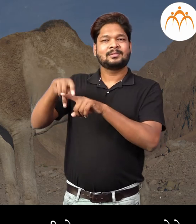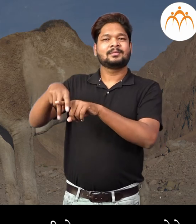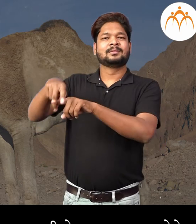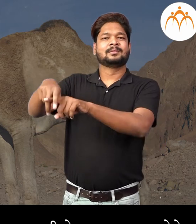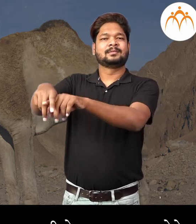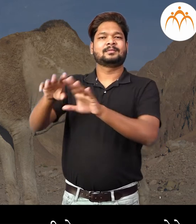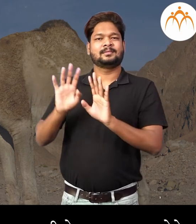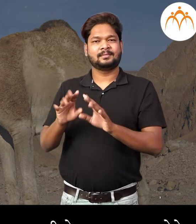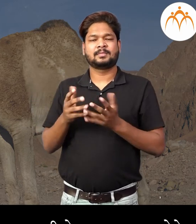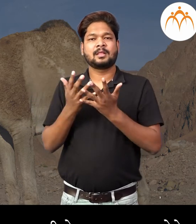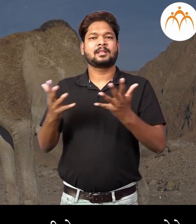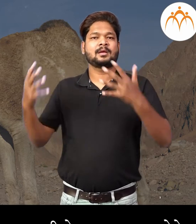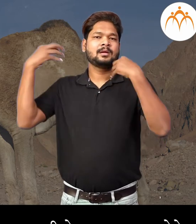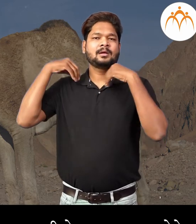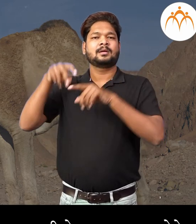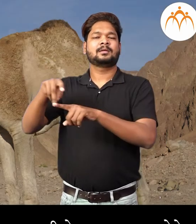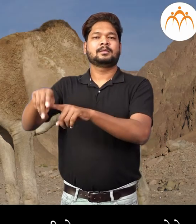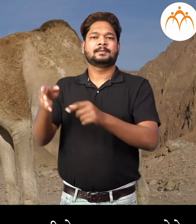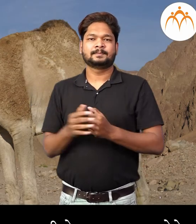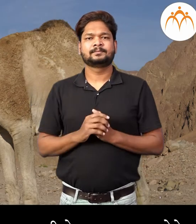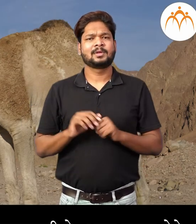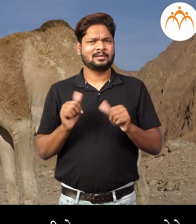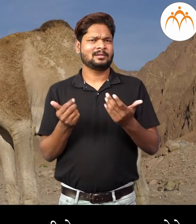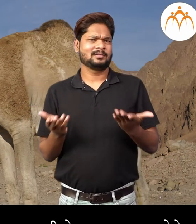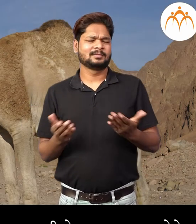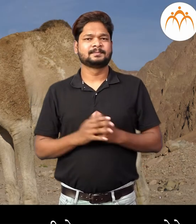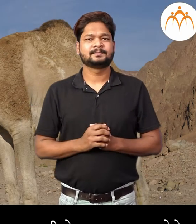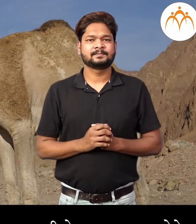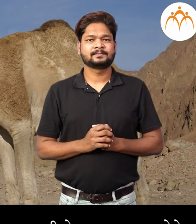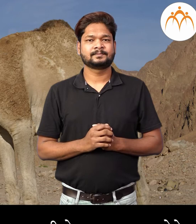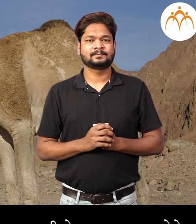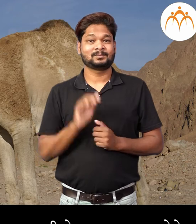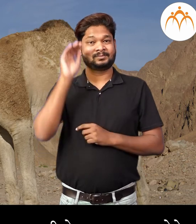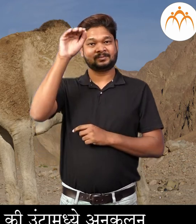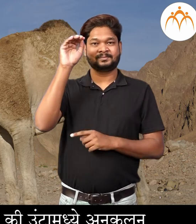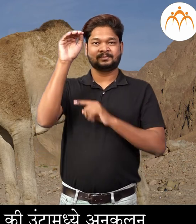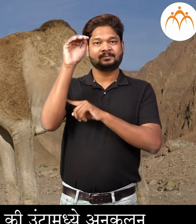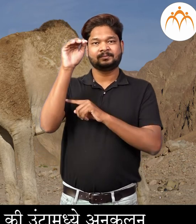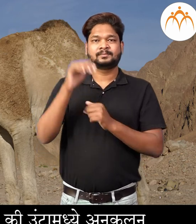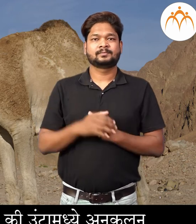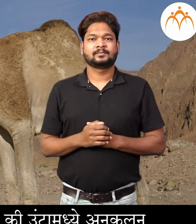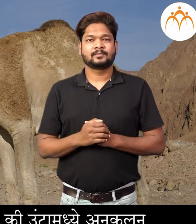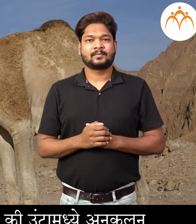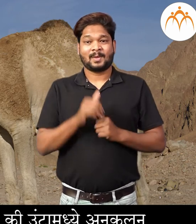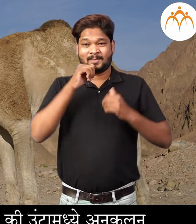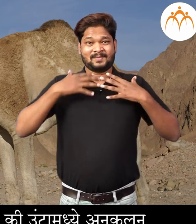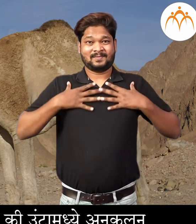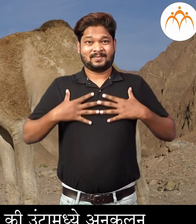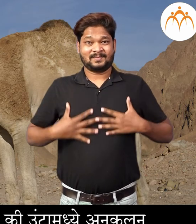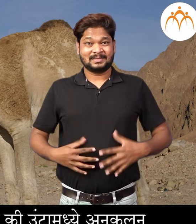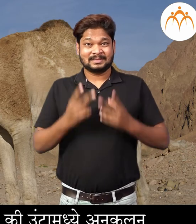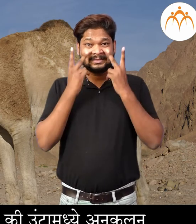उन्टा वरुन मानसे कि वा सामानाची नेयान करतायते उन्टाचा शरीराची रचना पाहिली